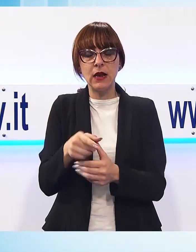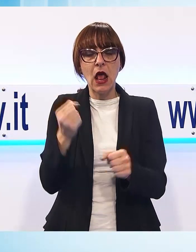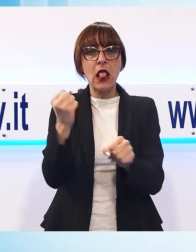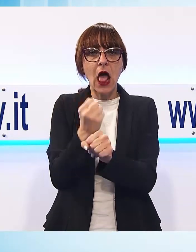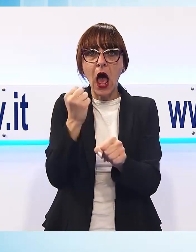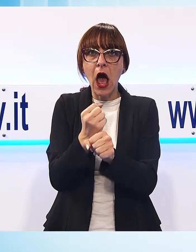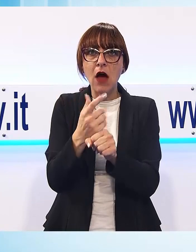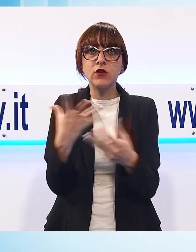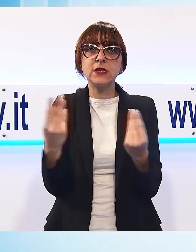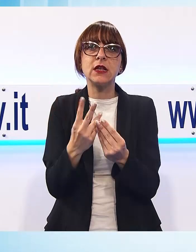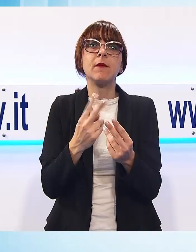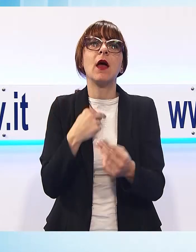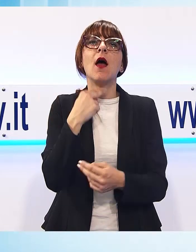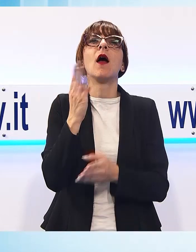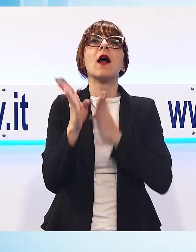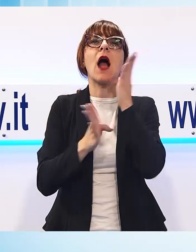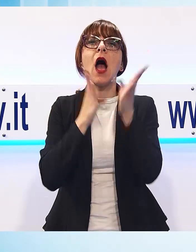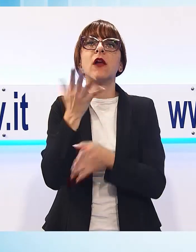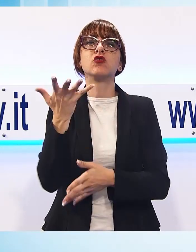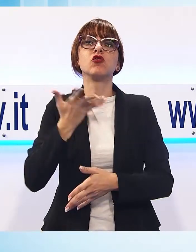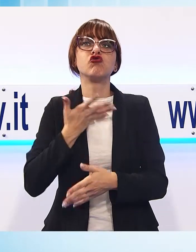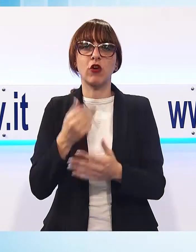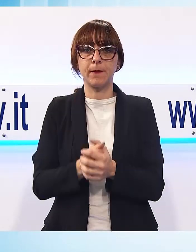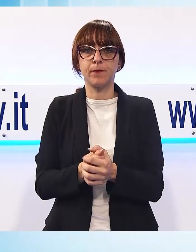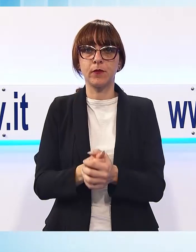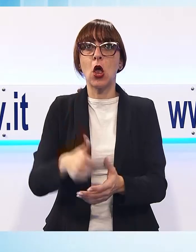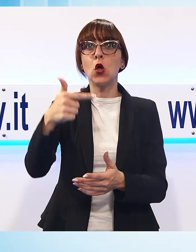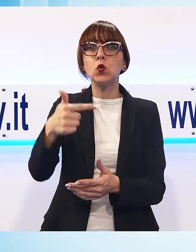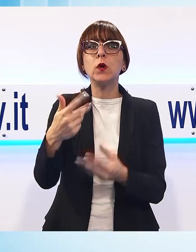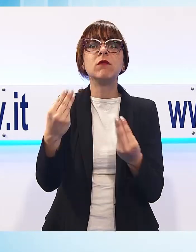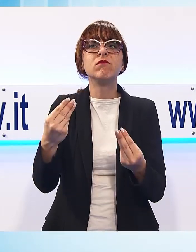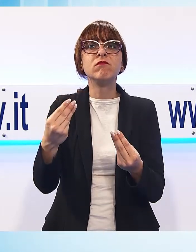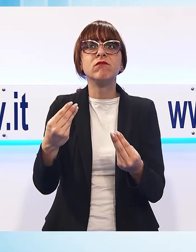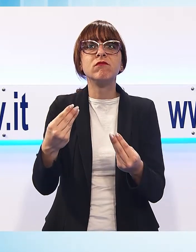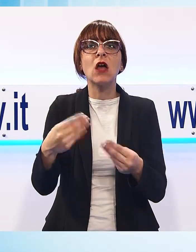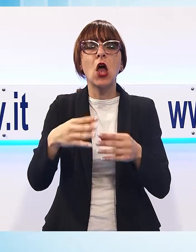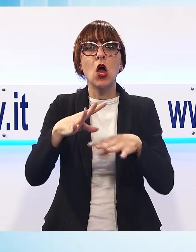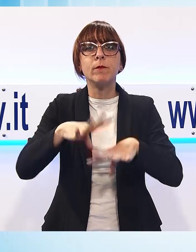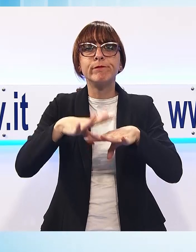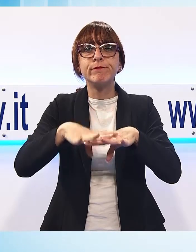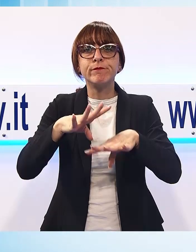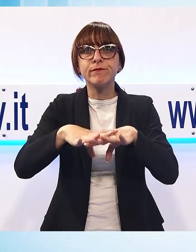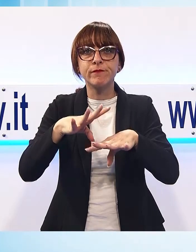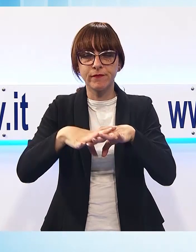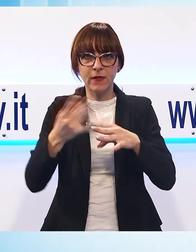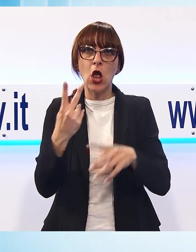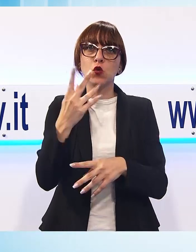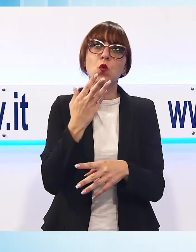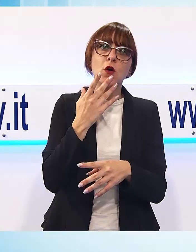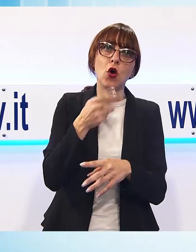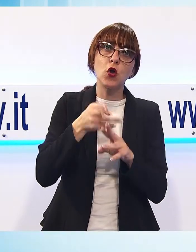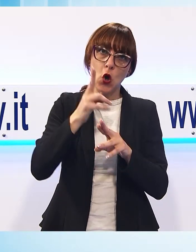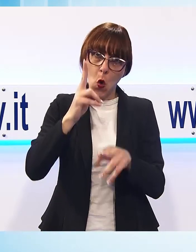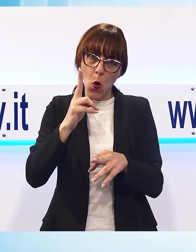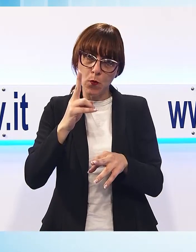accompagnata dalla voce, dal ritmo e dal canto. Il Tweed è un tessuto di lana a trama larga, ha due o più colori intrecciati, tipico della